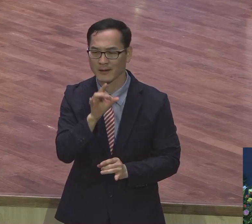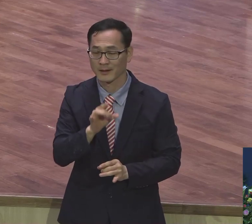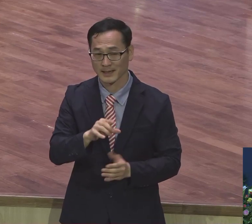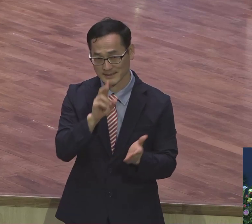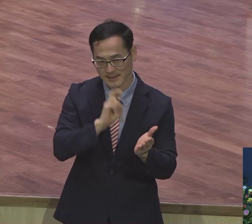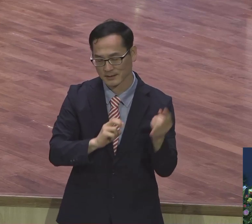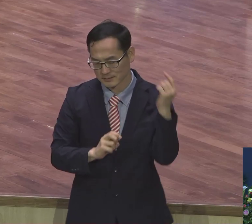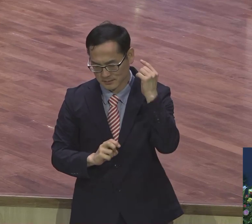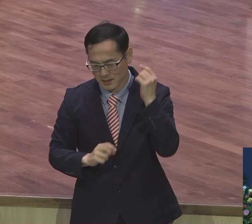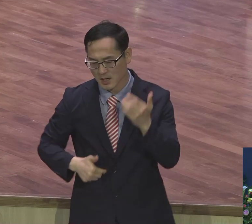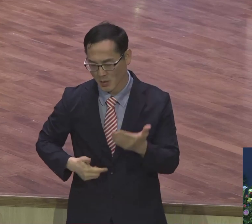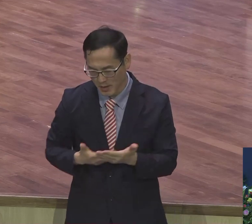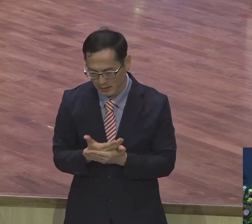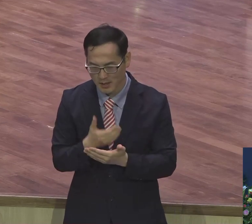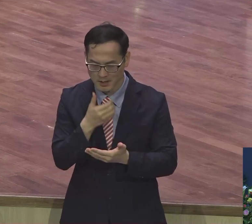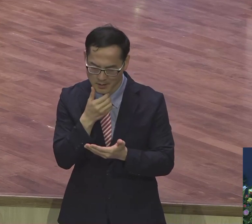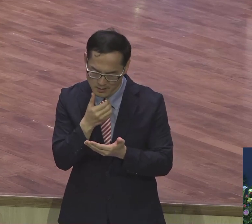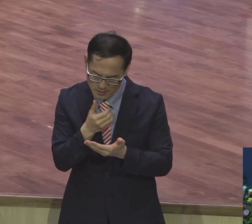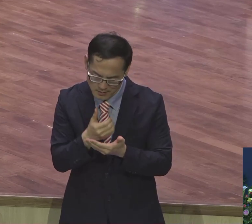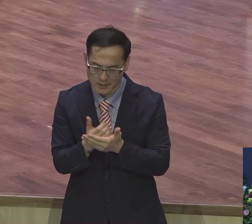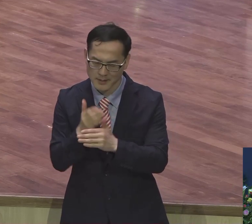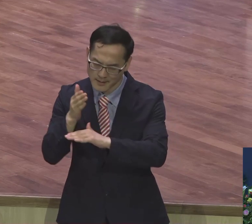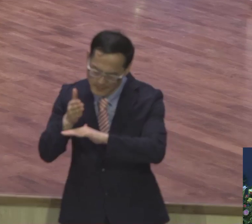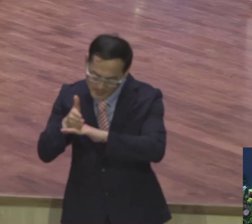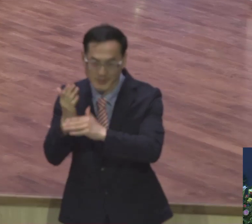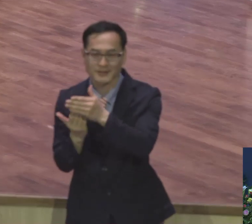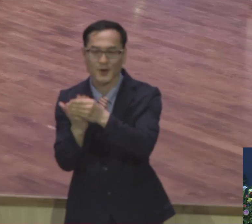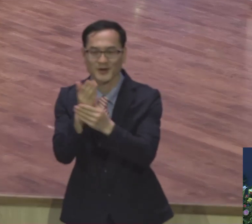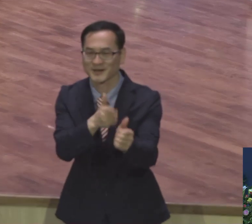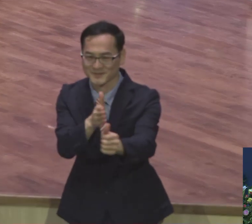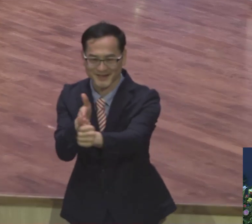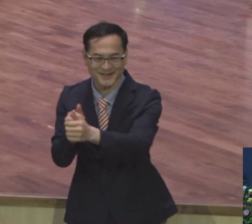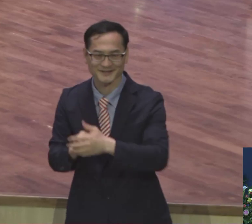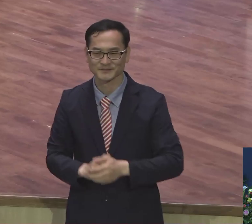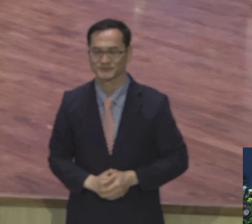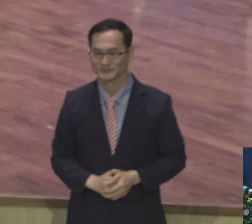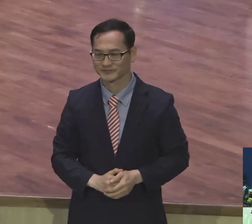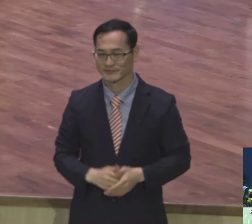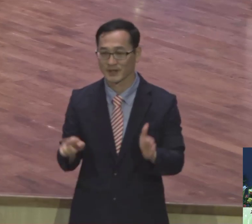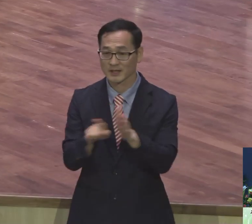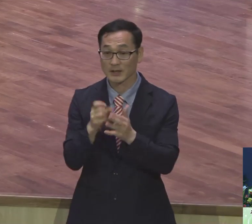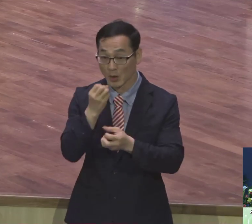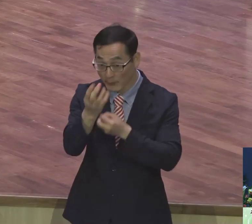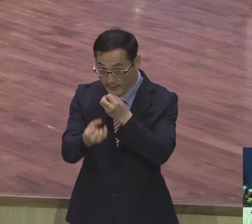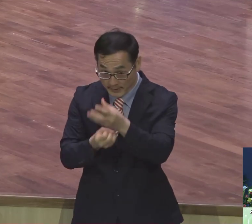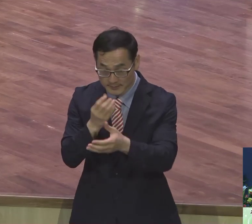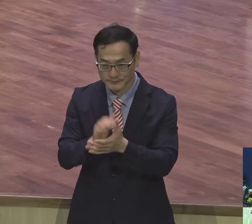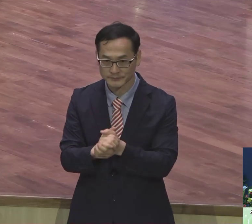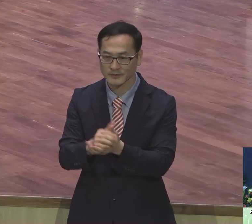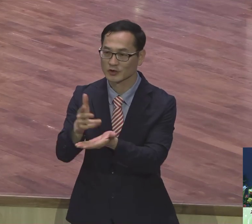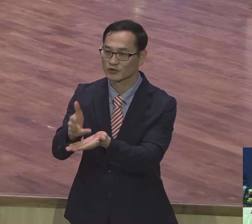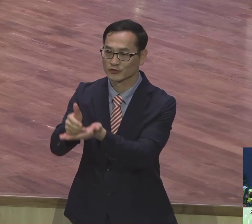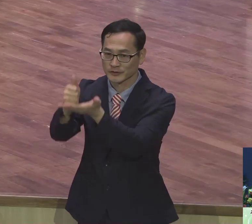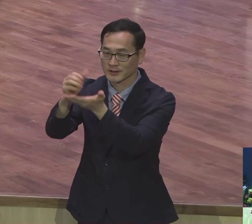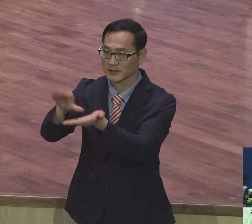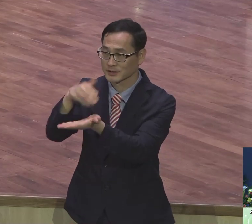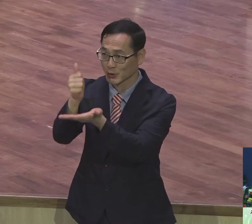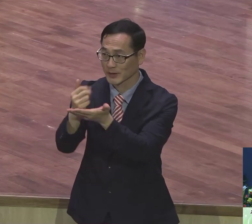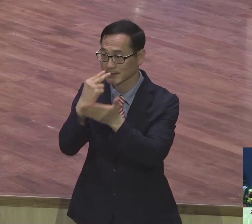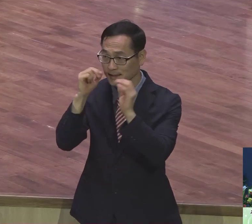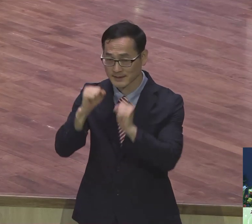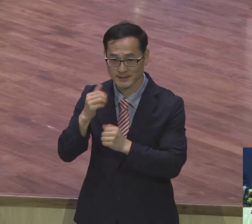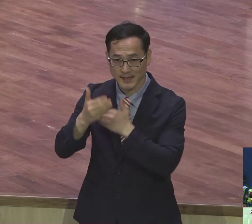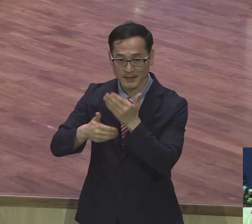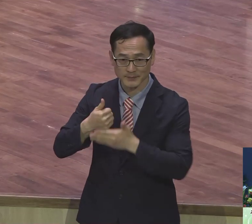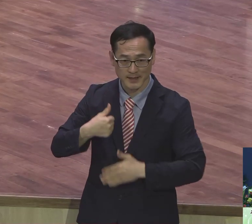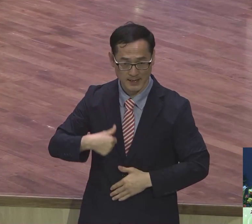나오고 감격이 나오길 바랍니다. 은혜로운 창의였습니다. 신앙 고백합니다. 주는 걸리시도시오.